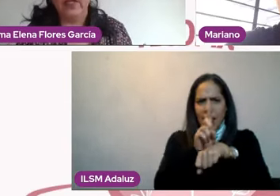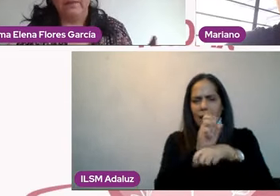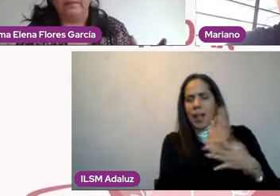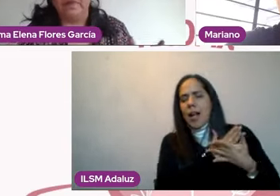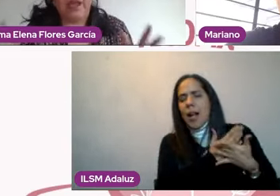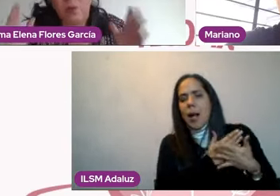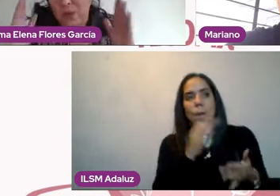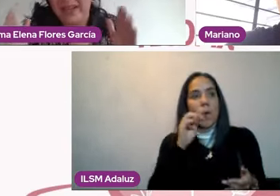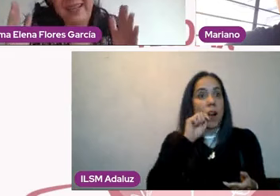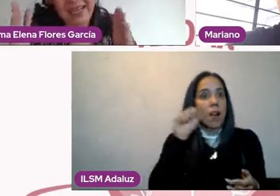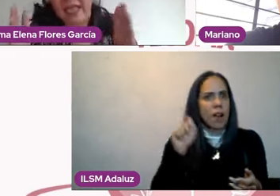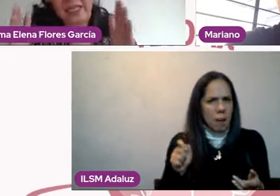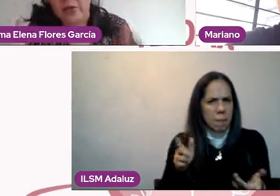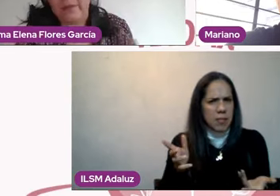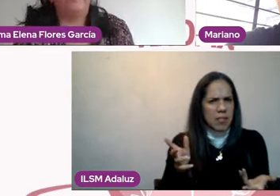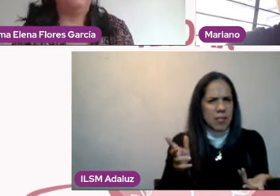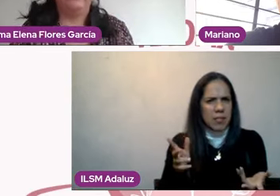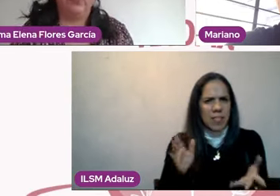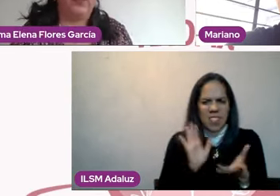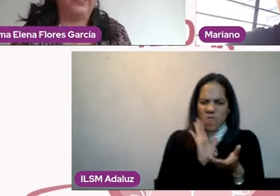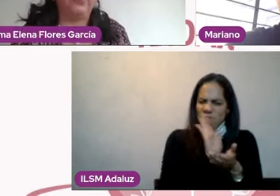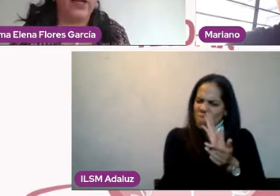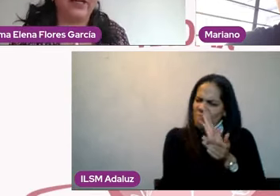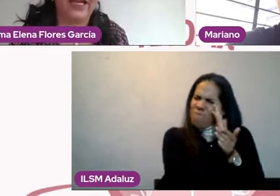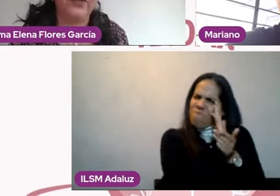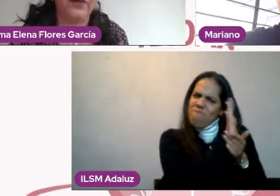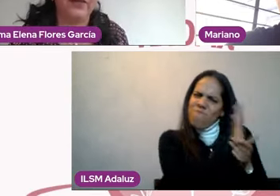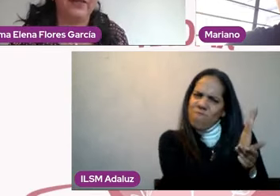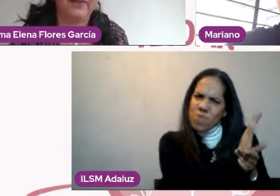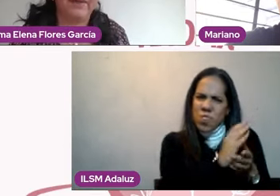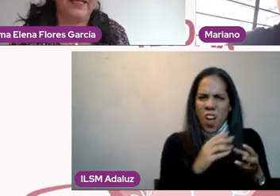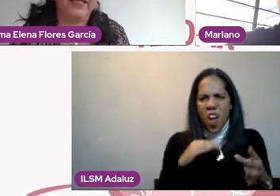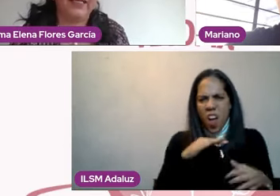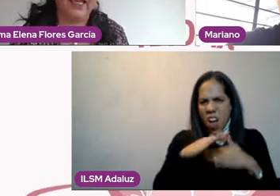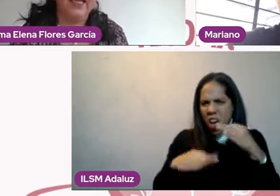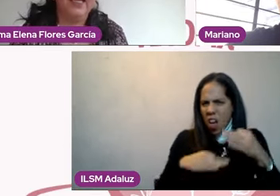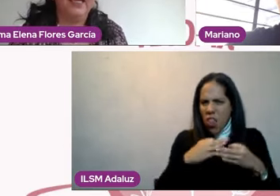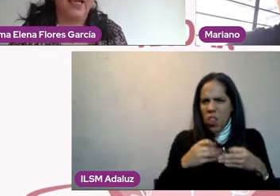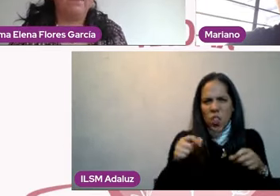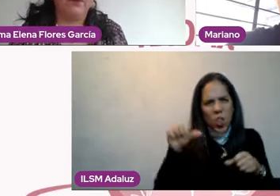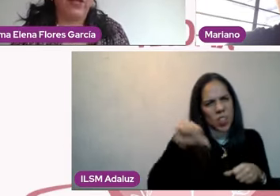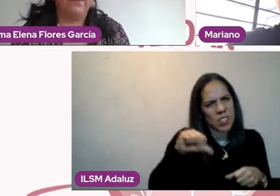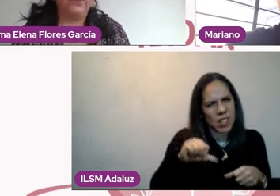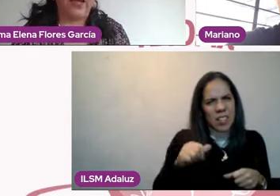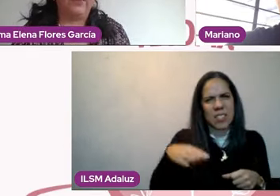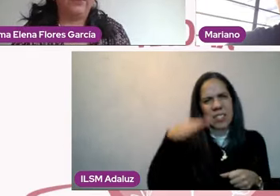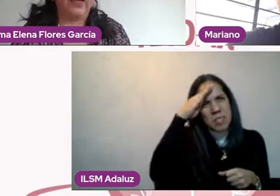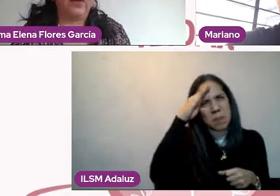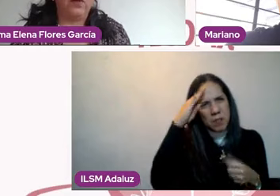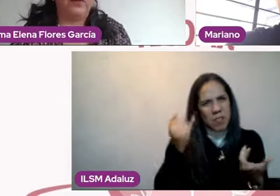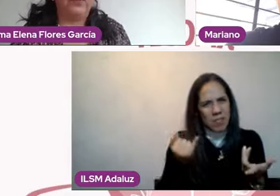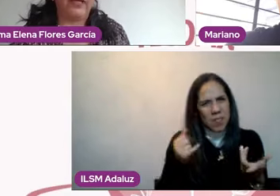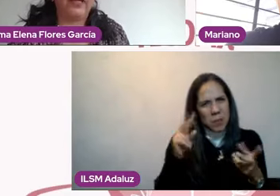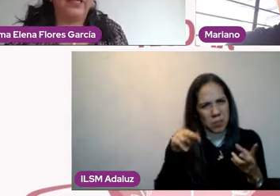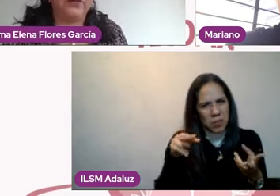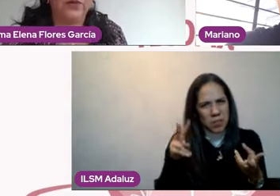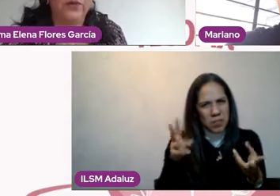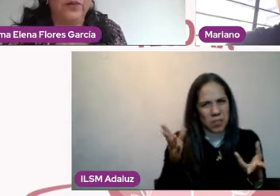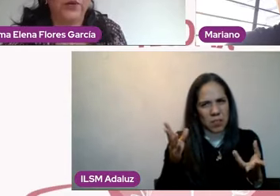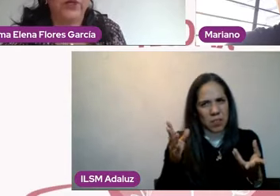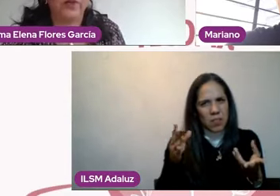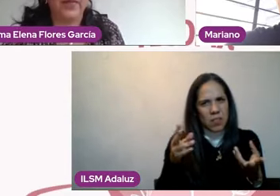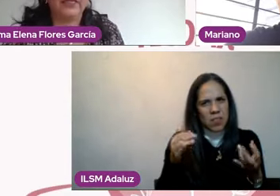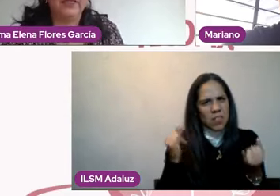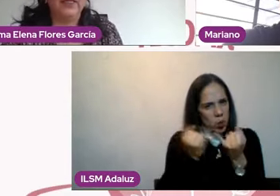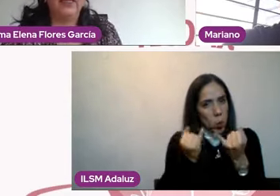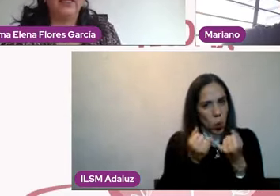visión de una estereotipada de lo que es una relación. Y me parece que podríamos abondar o ahondar en esto